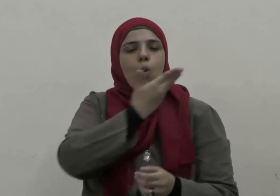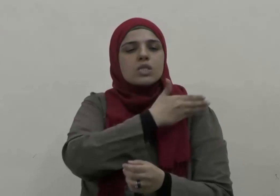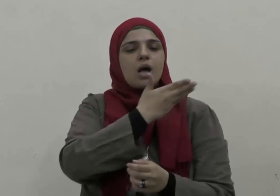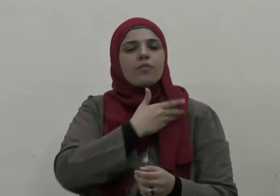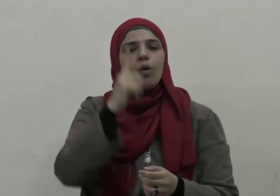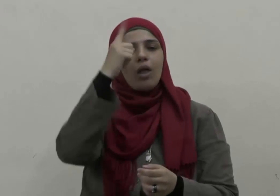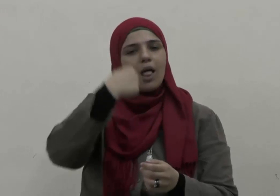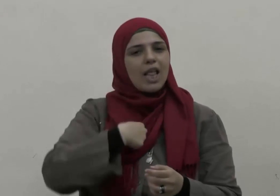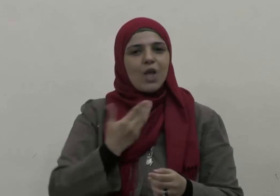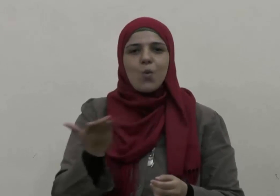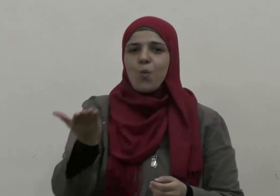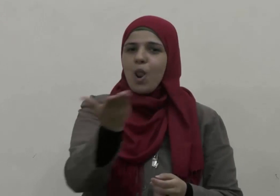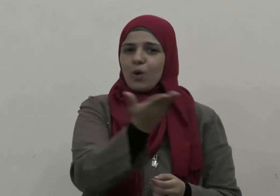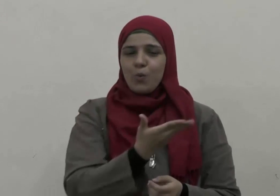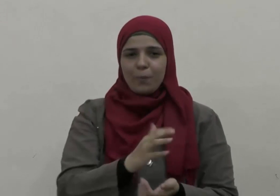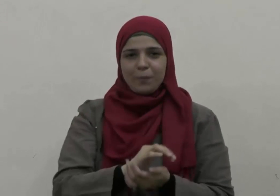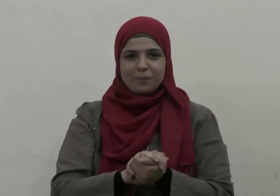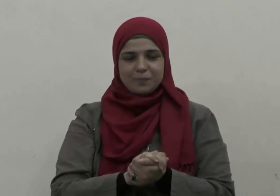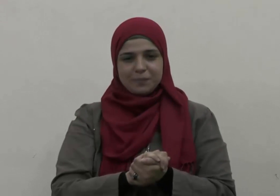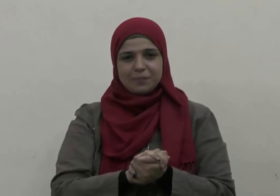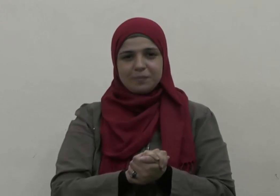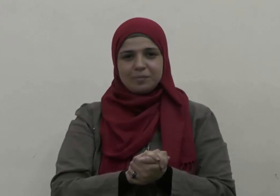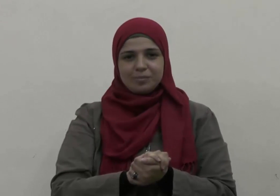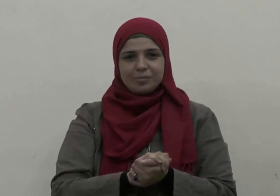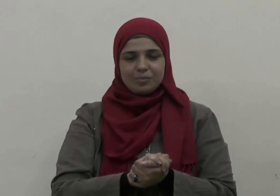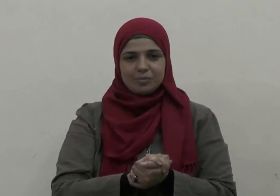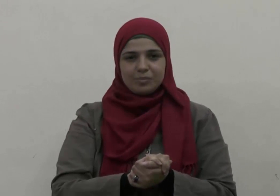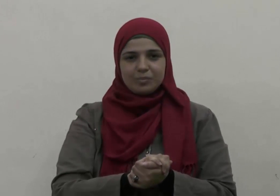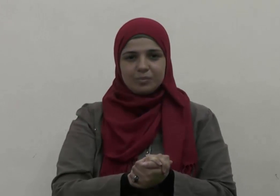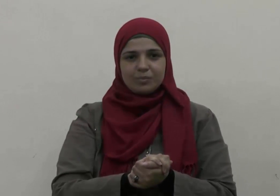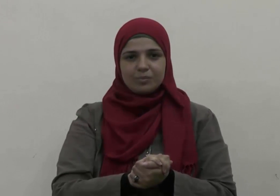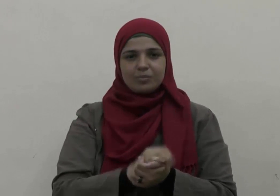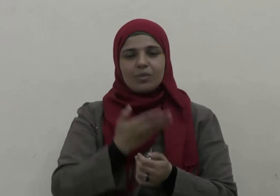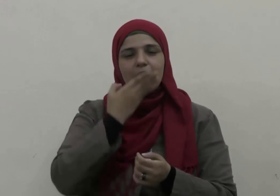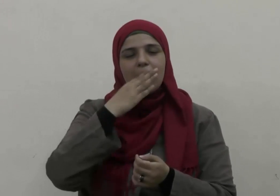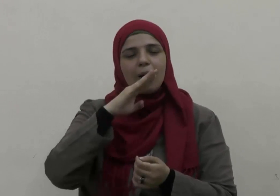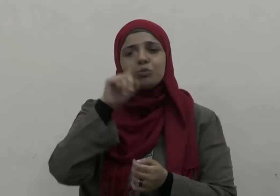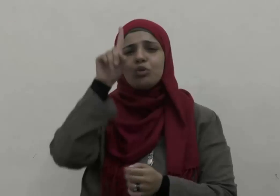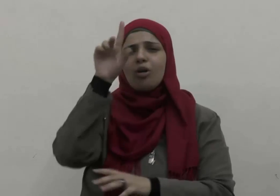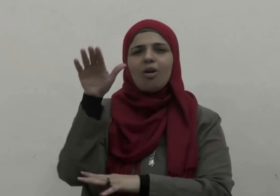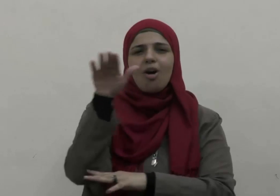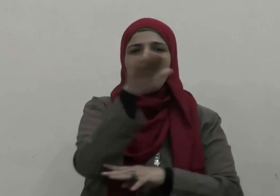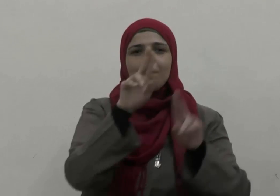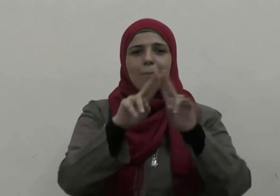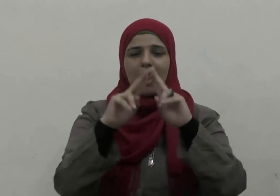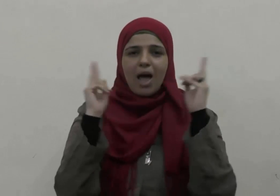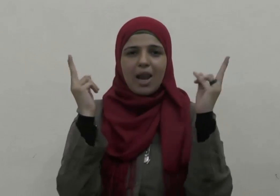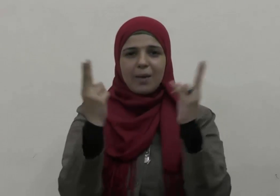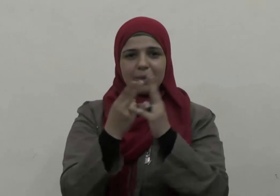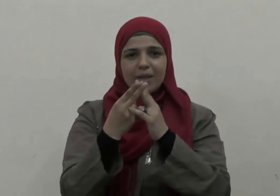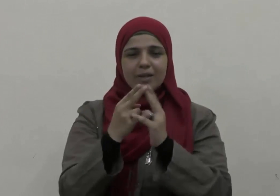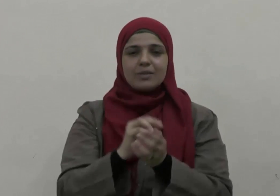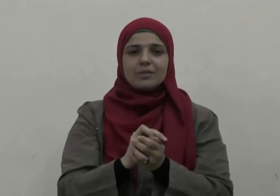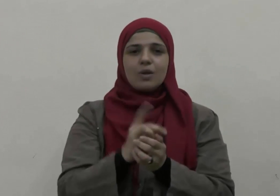وأستغفر الله لي ولكم الحمد لله رب العالمين